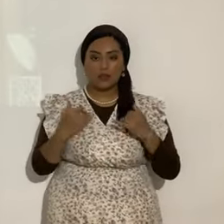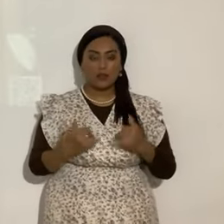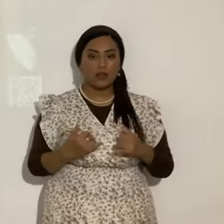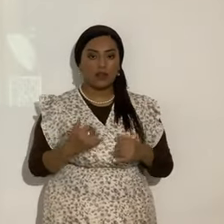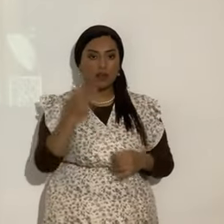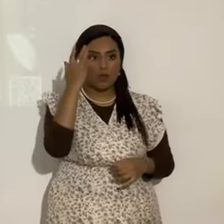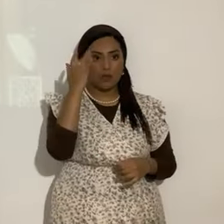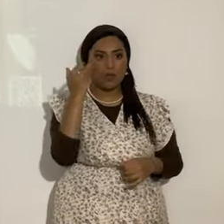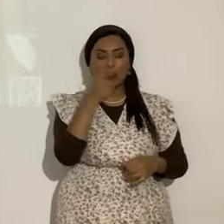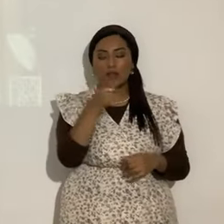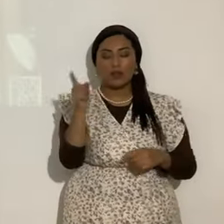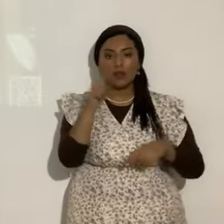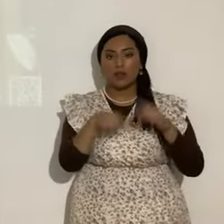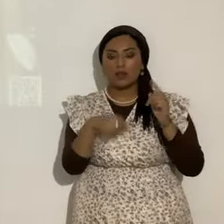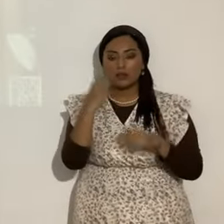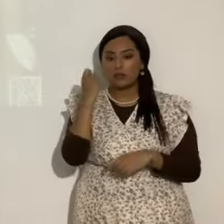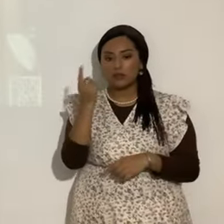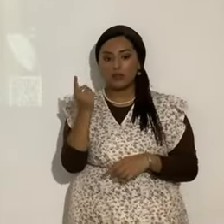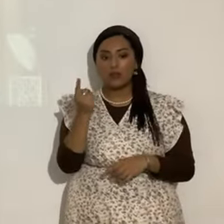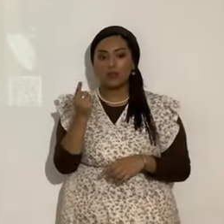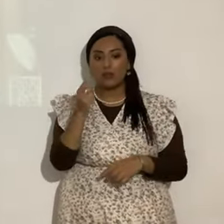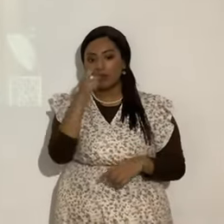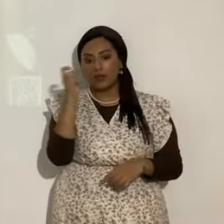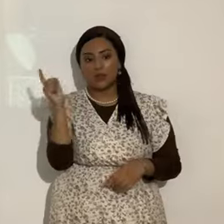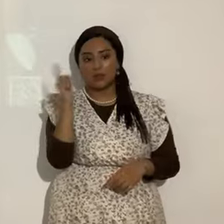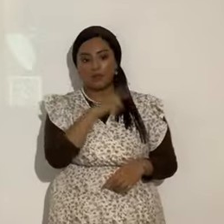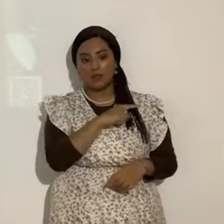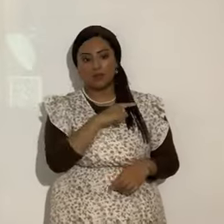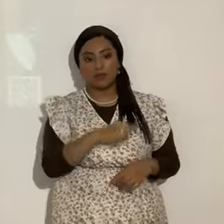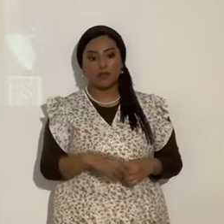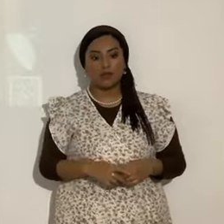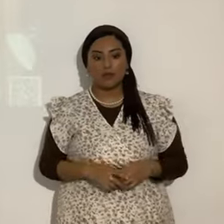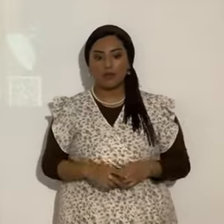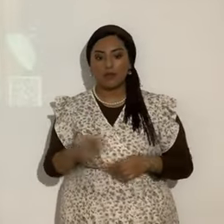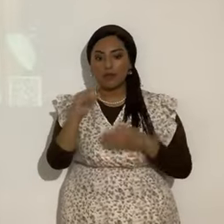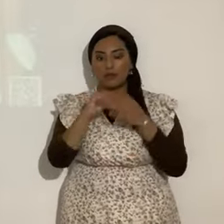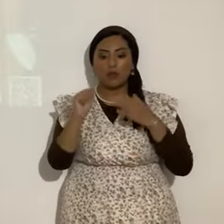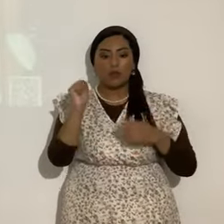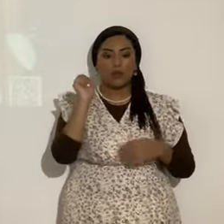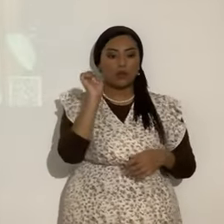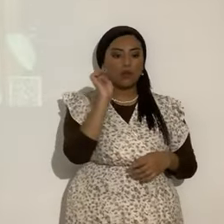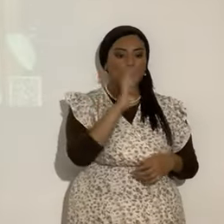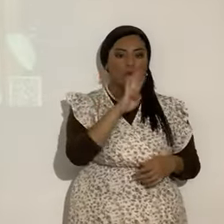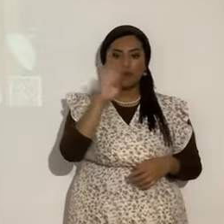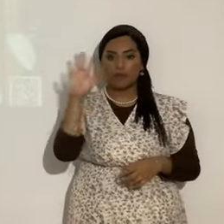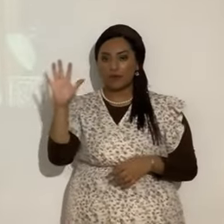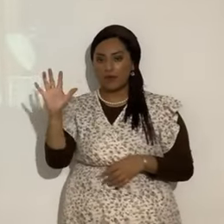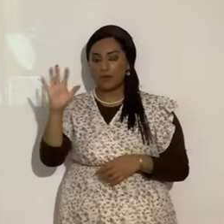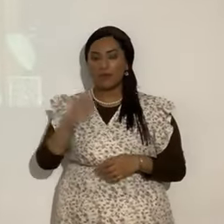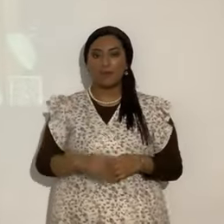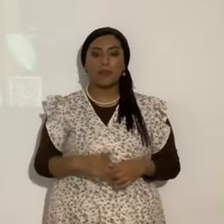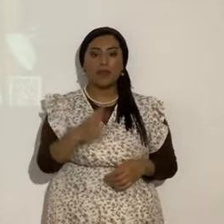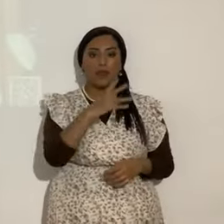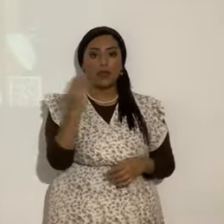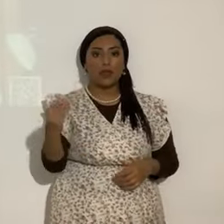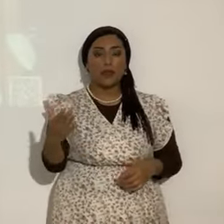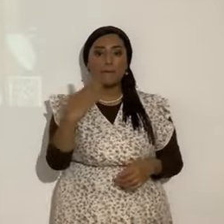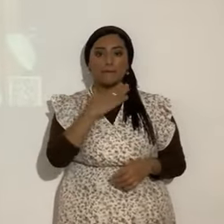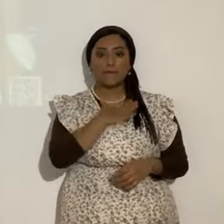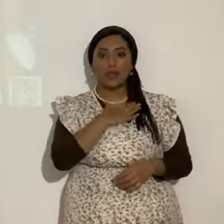eso no podían entender porque es mentiroso verso 45 y a mi porque digo la verdad